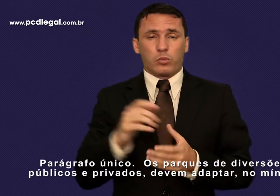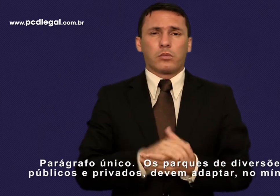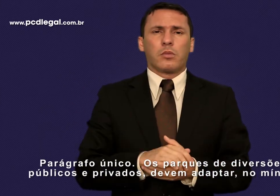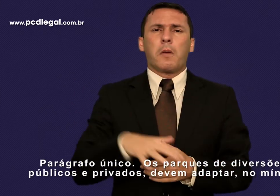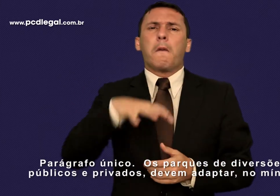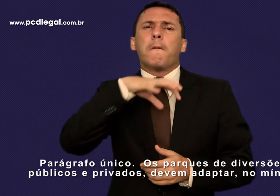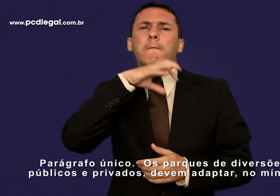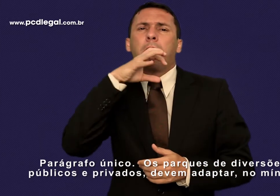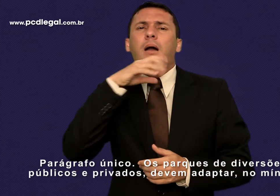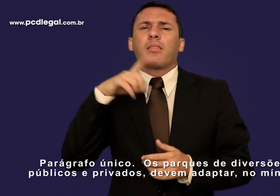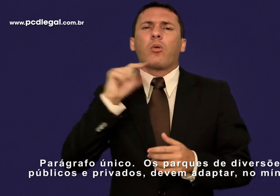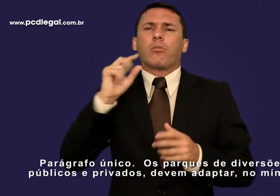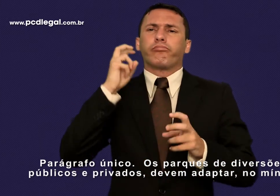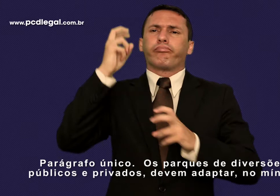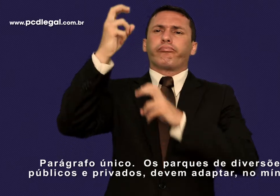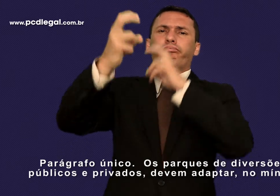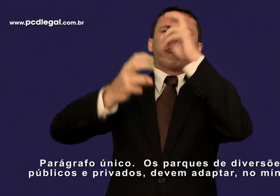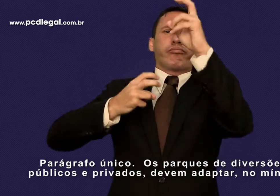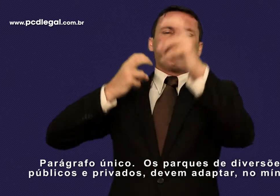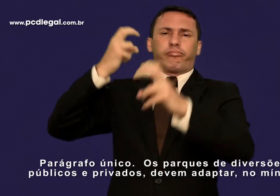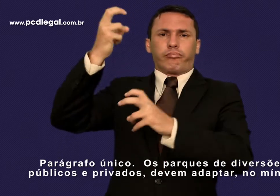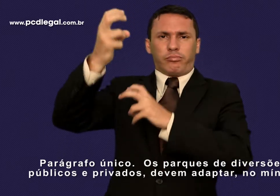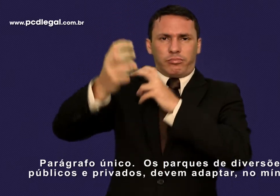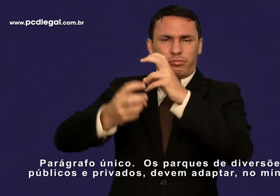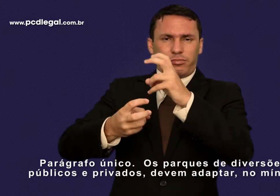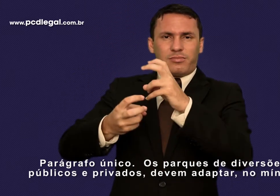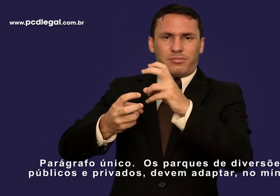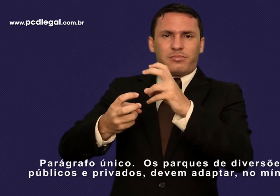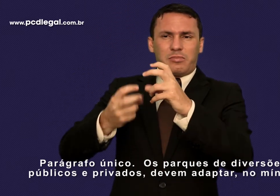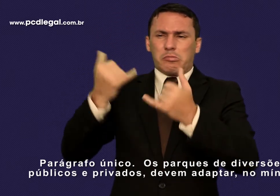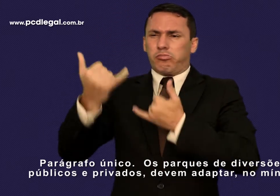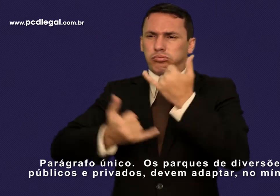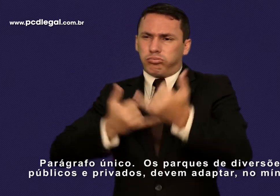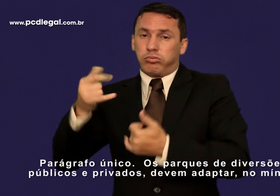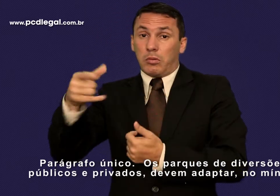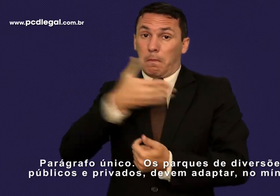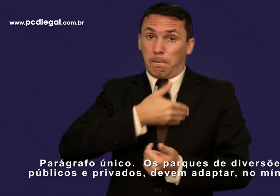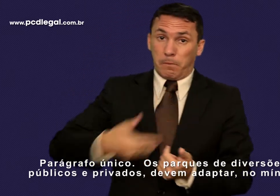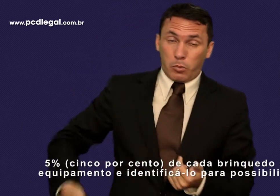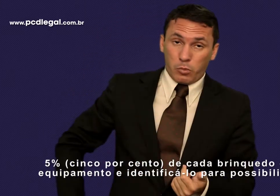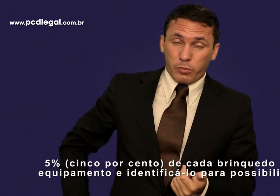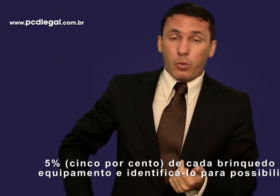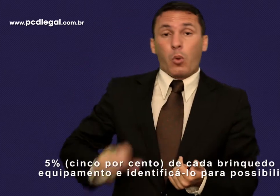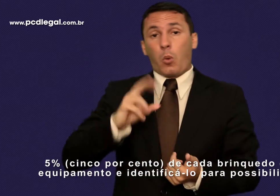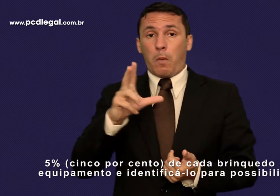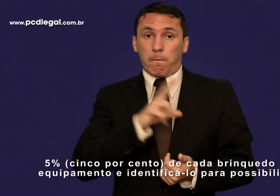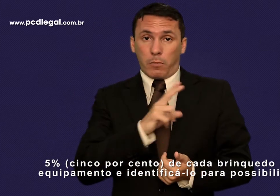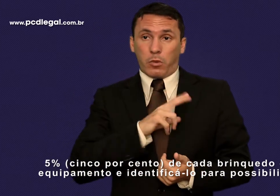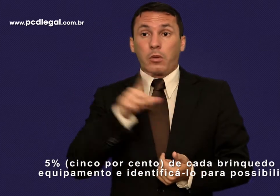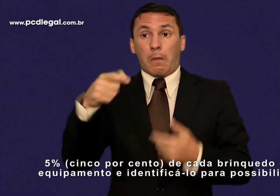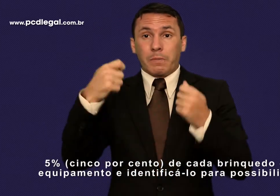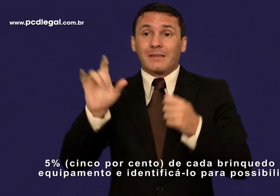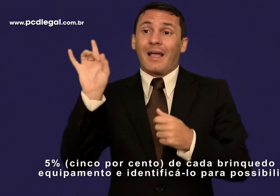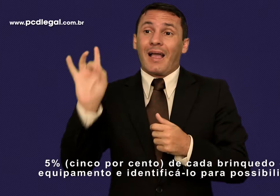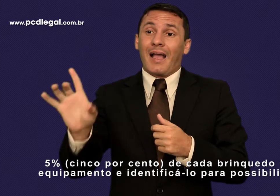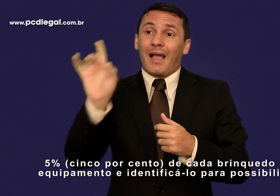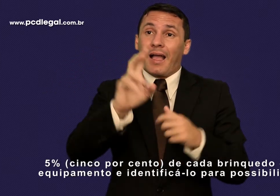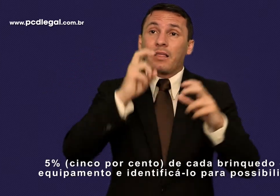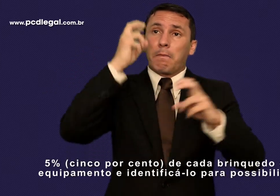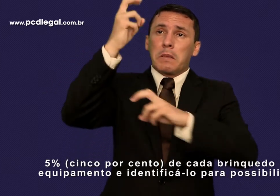parques de diversões, públicos e privados, devem adaptar, no mínimo, 5% de cada brinquedo e equipamento